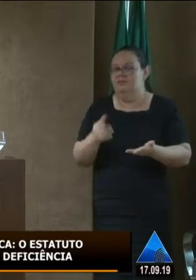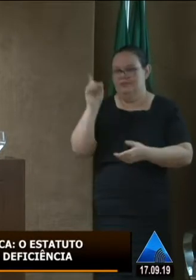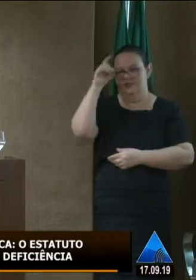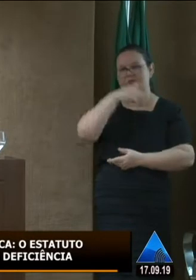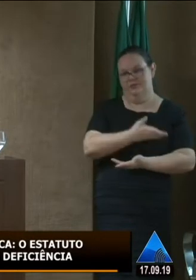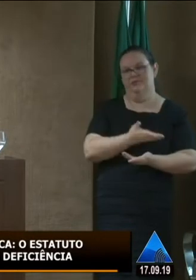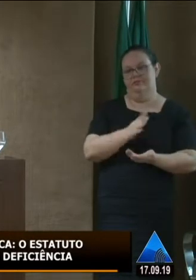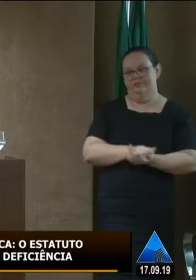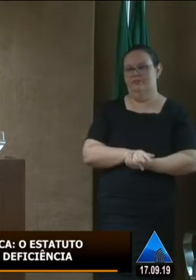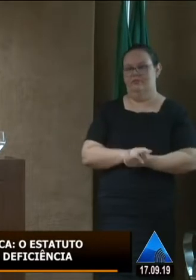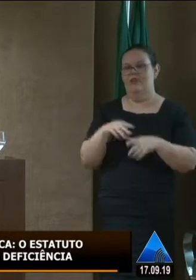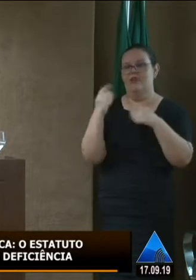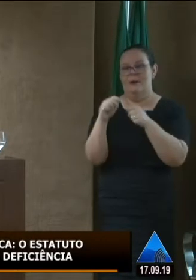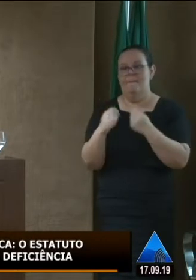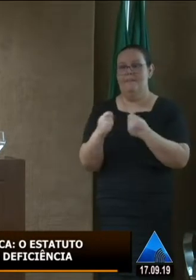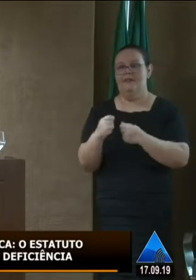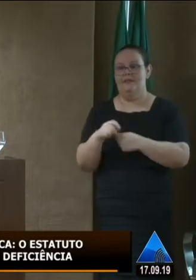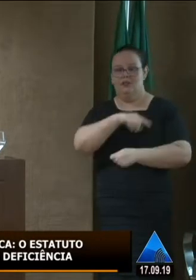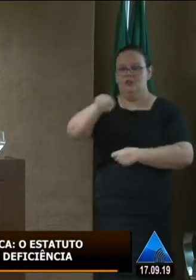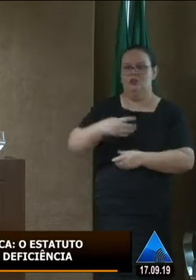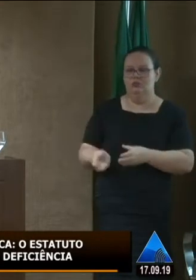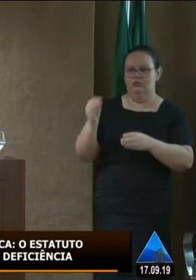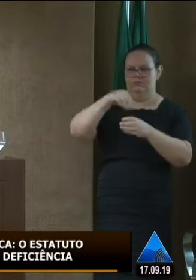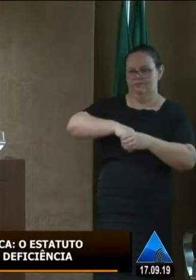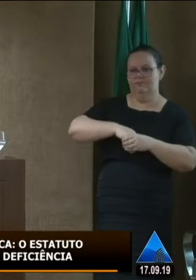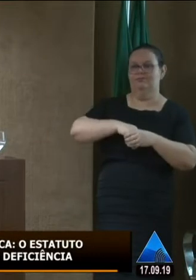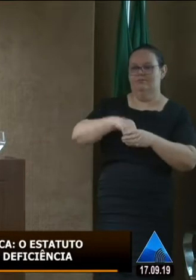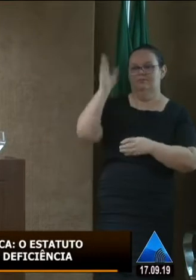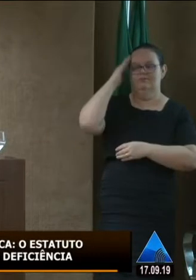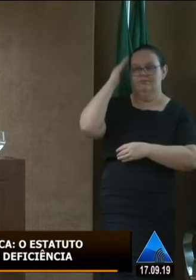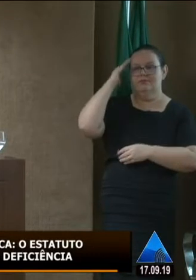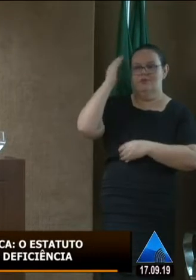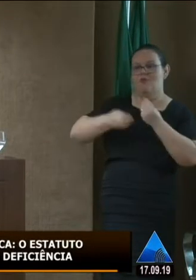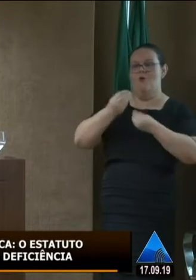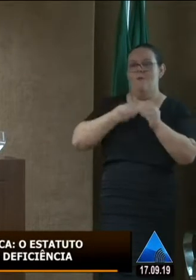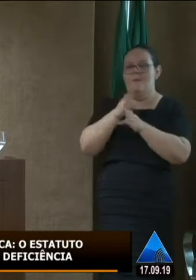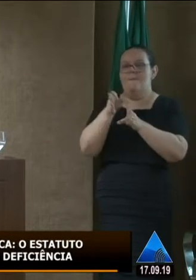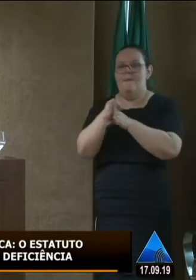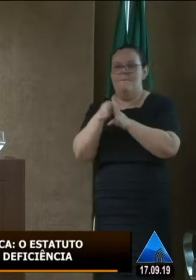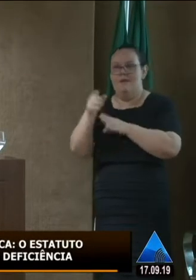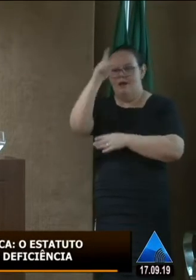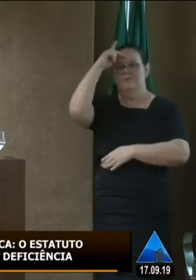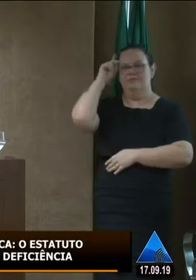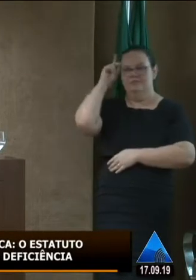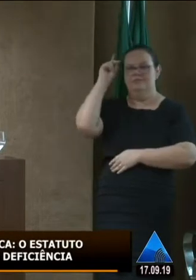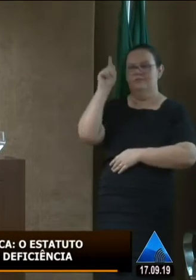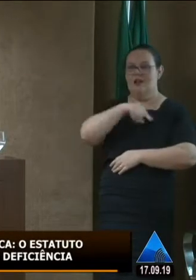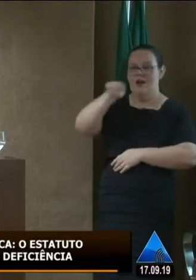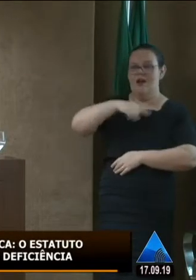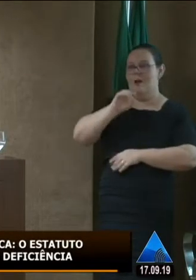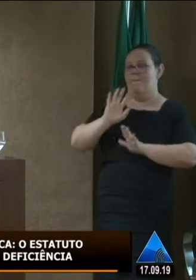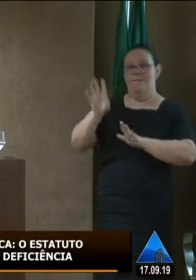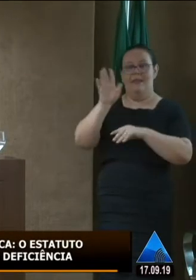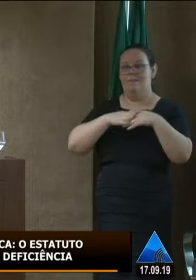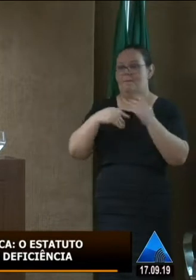é preciso que todos estejam integrados sabendo como tratar daquele sujeito e ninguém mas